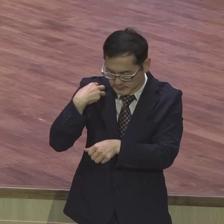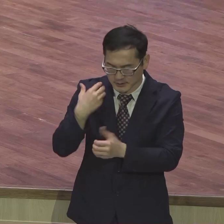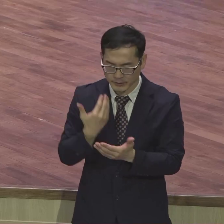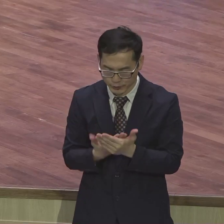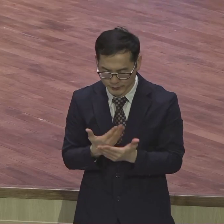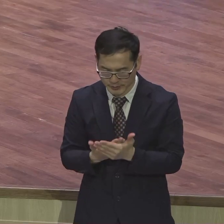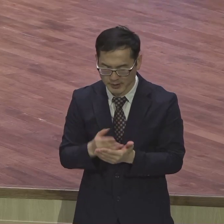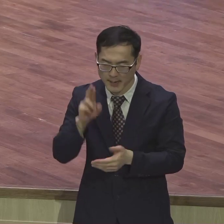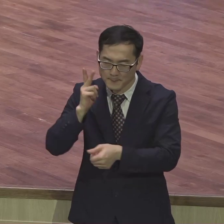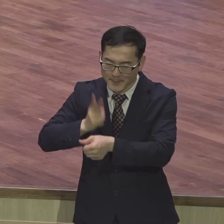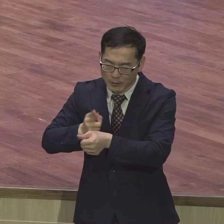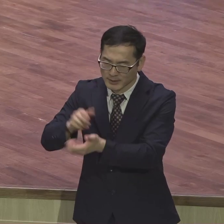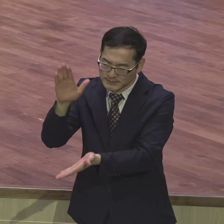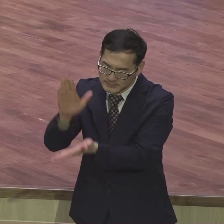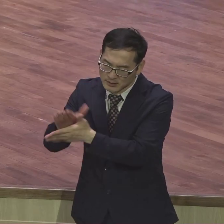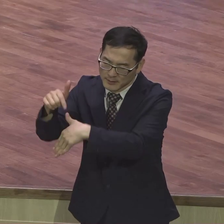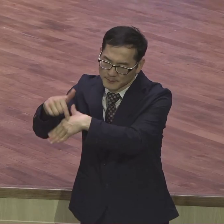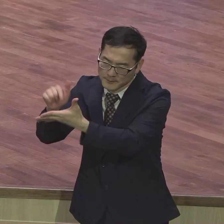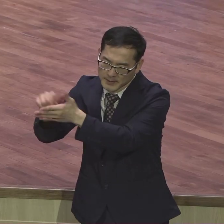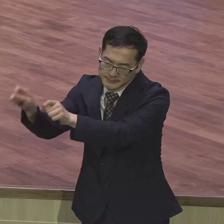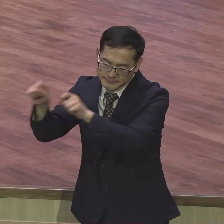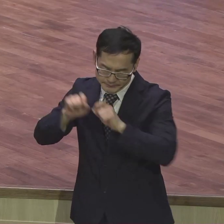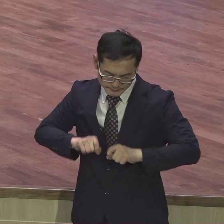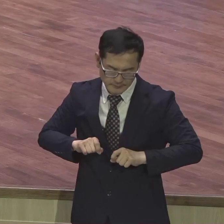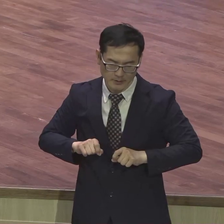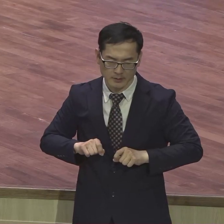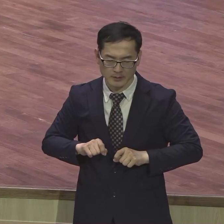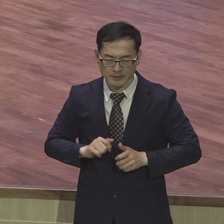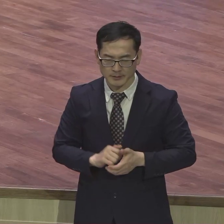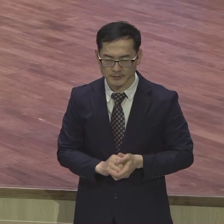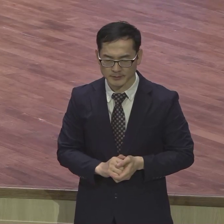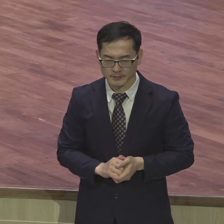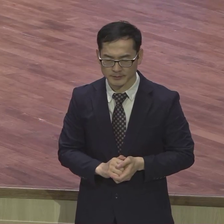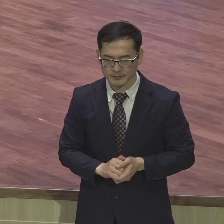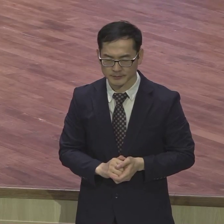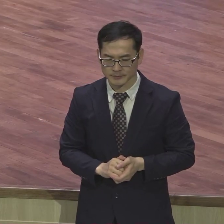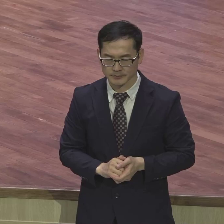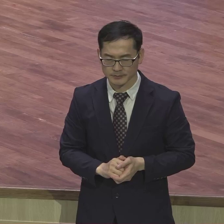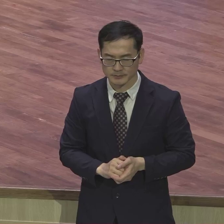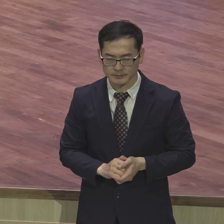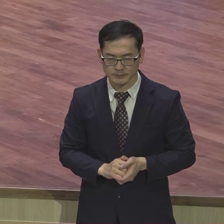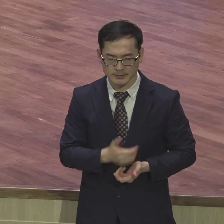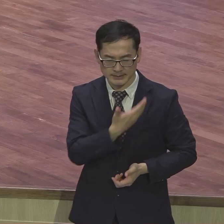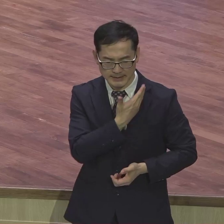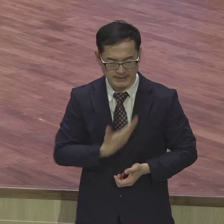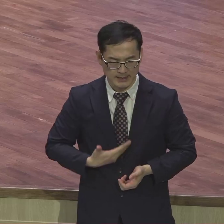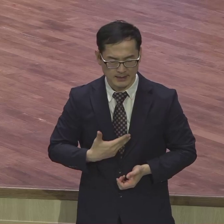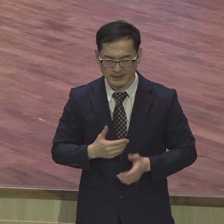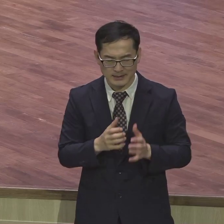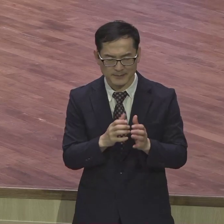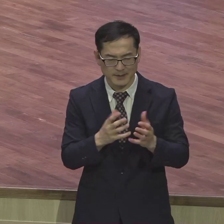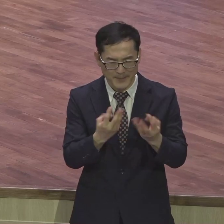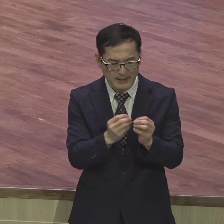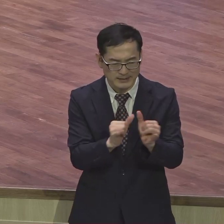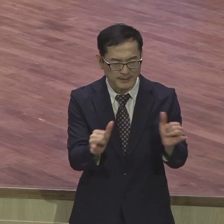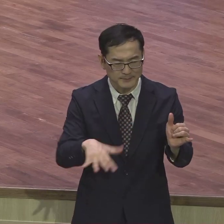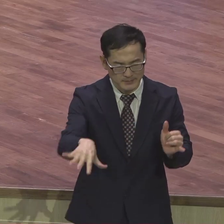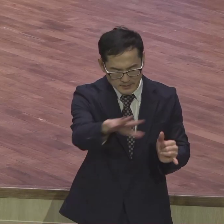열정을 가지고 참으로 우리가 주님의 모든 족속들에게 풍성하게 충만해